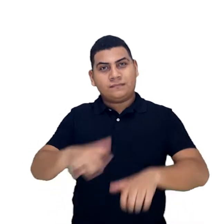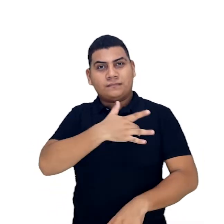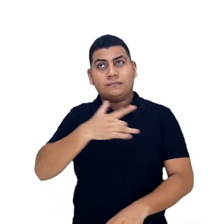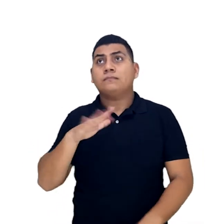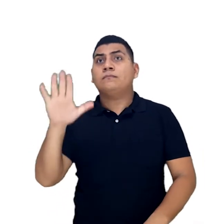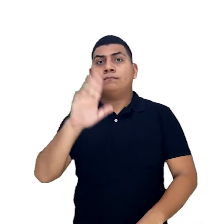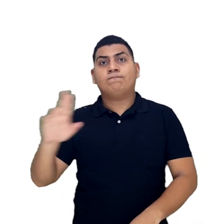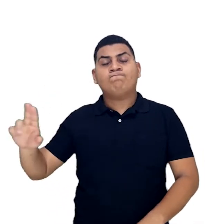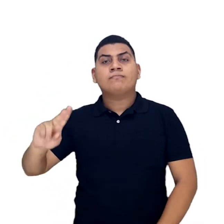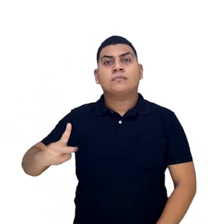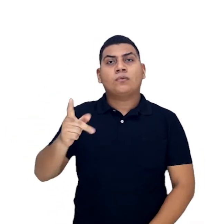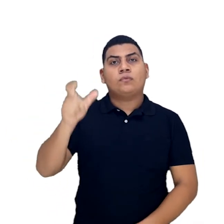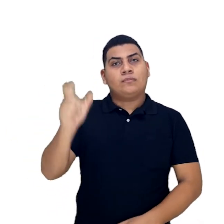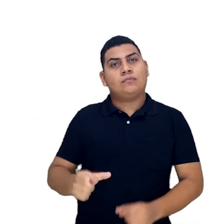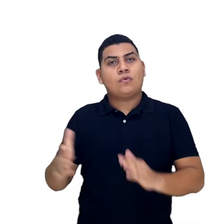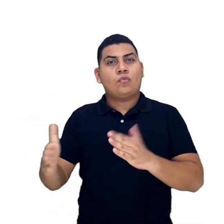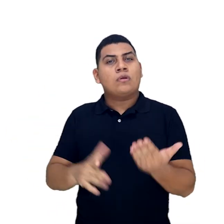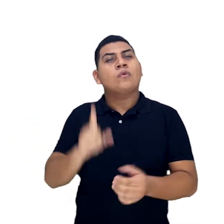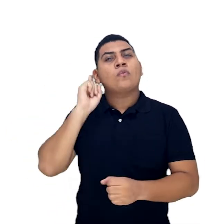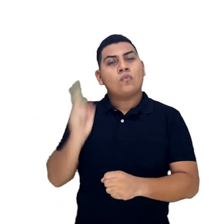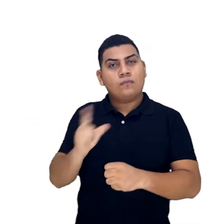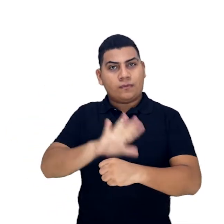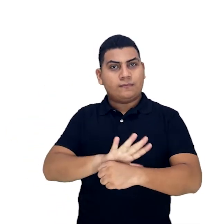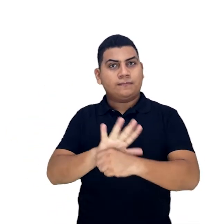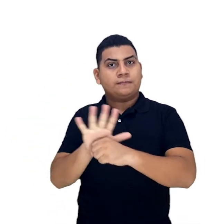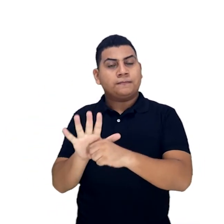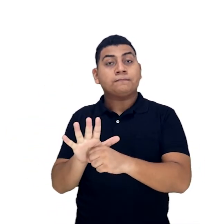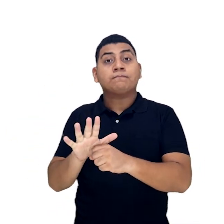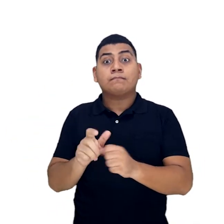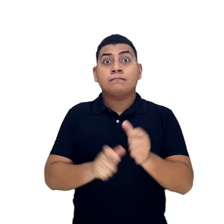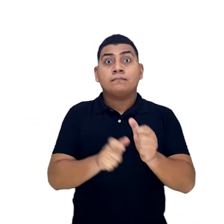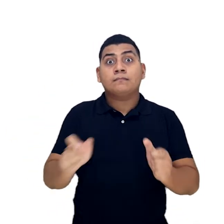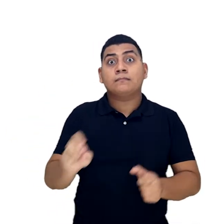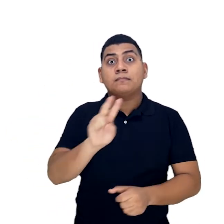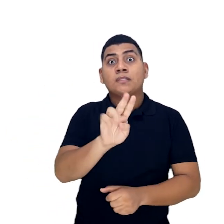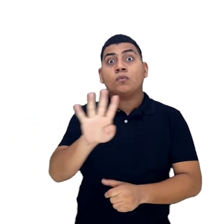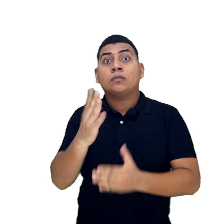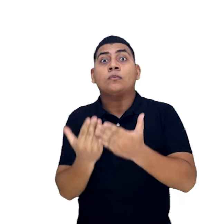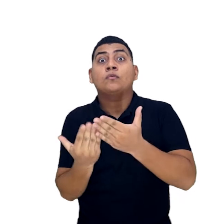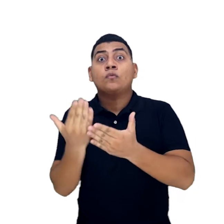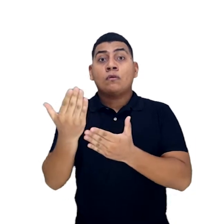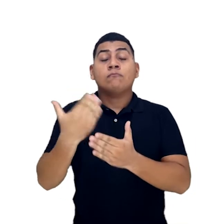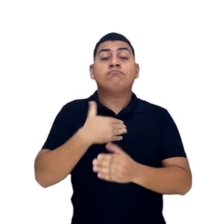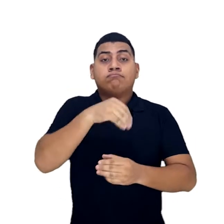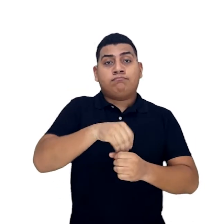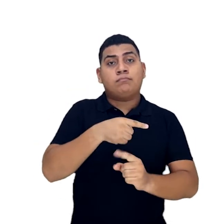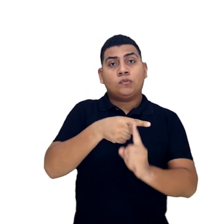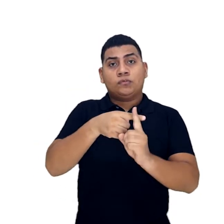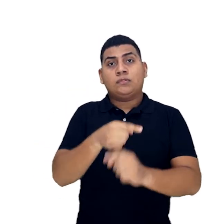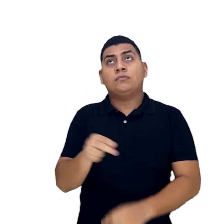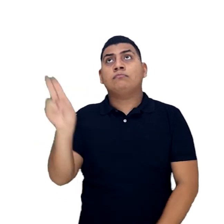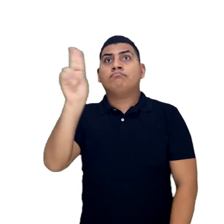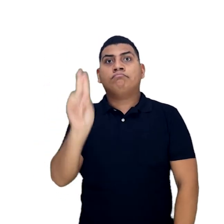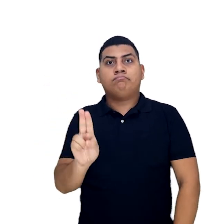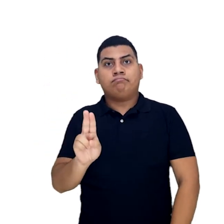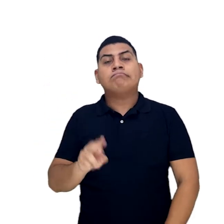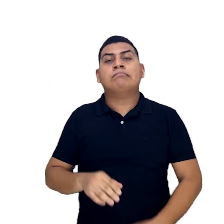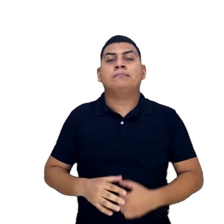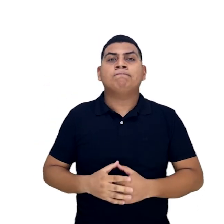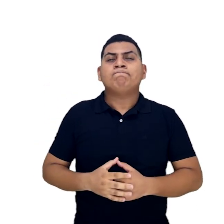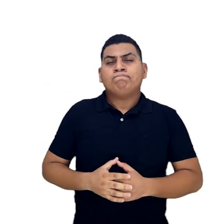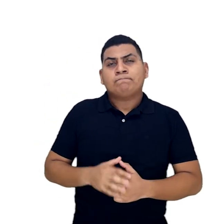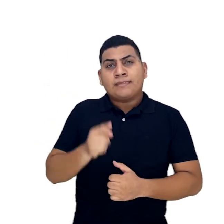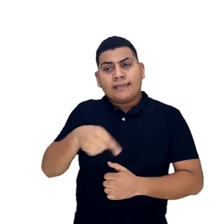La Secretaría de Salud Departamental confirma el segundo fallecimiento por COVID-19 y 24 nuevos casos positivos de